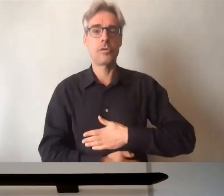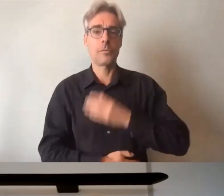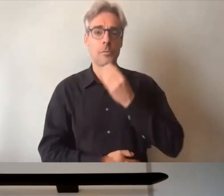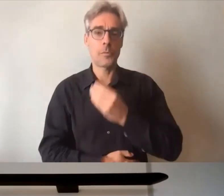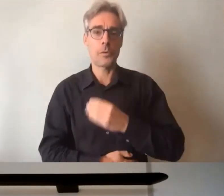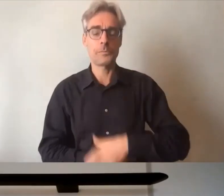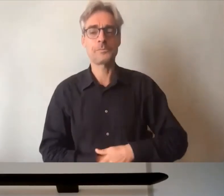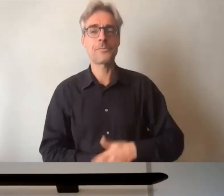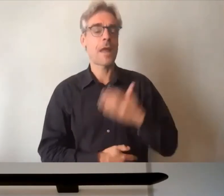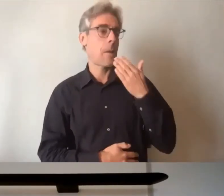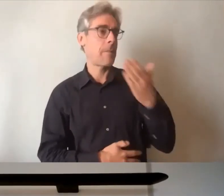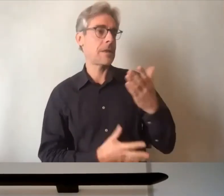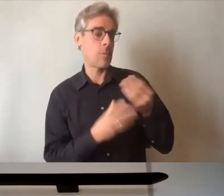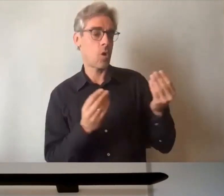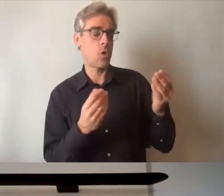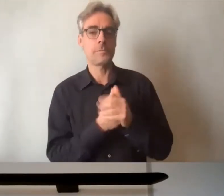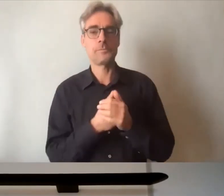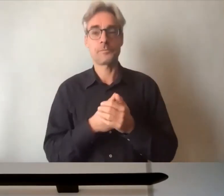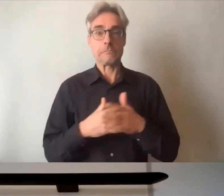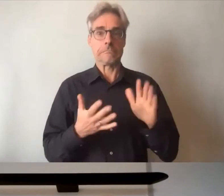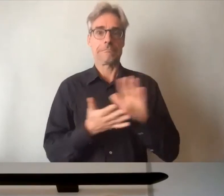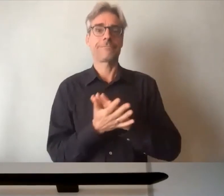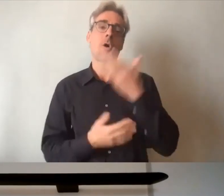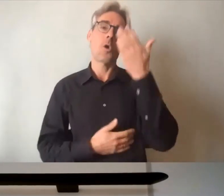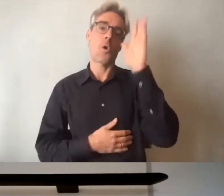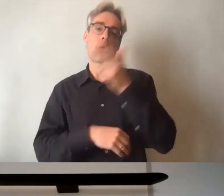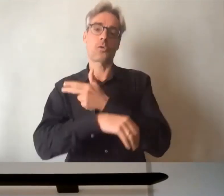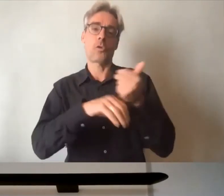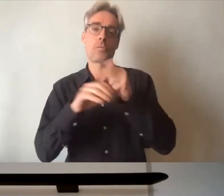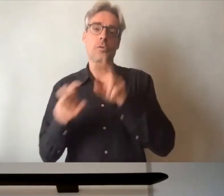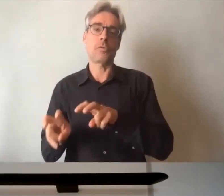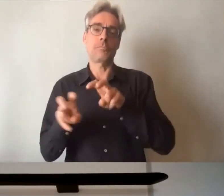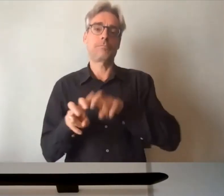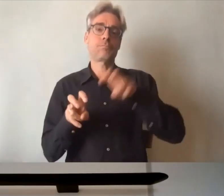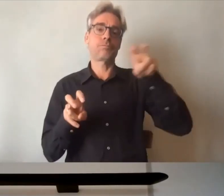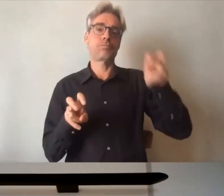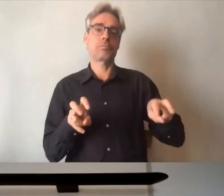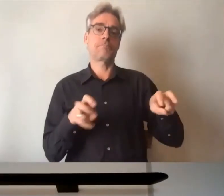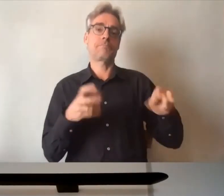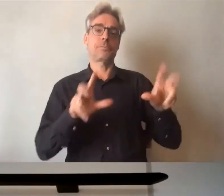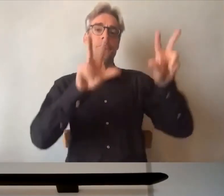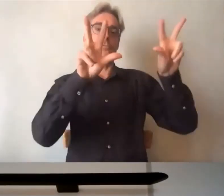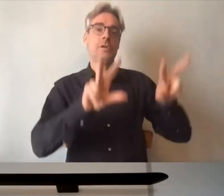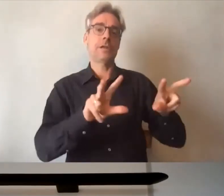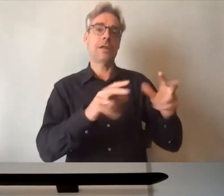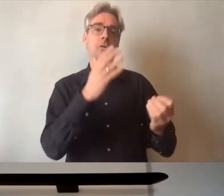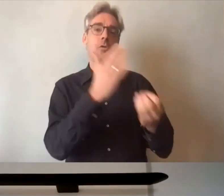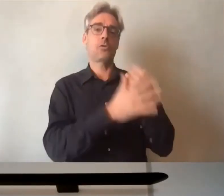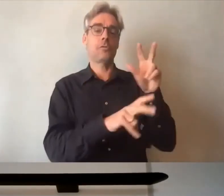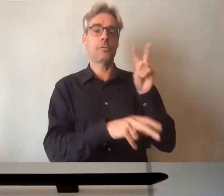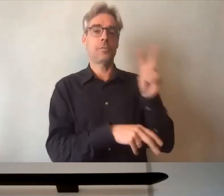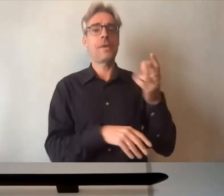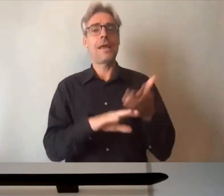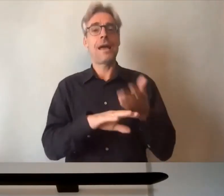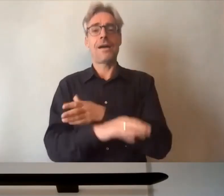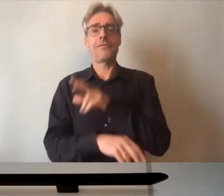Merci beaucoup Je suis passé dans un autre bureau et j'utilise un autre ordinateur car celui que j'utilisais me